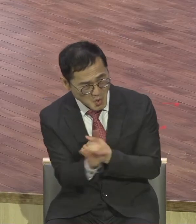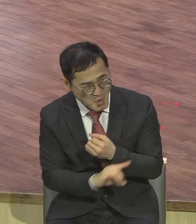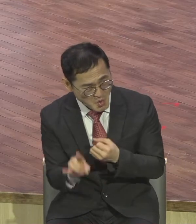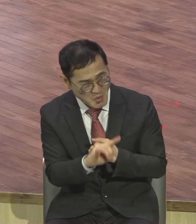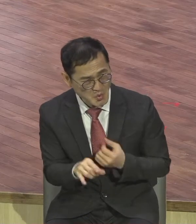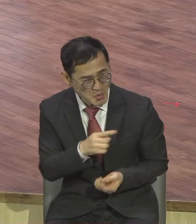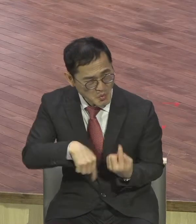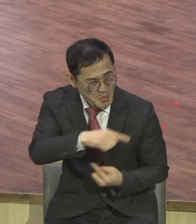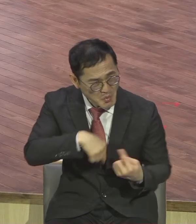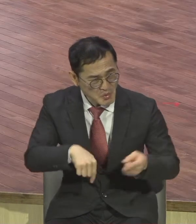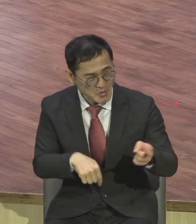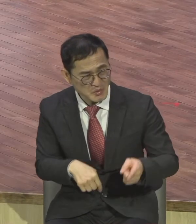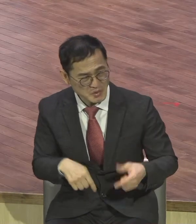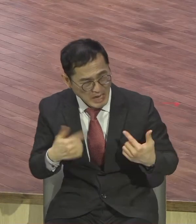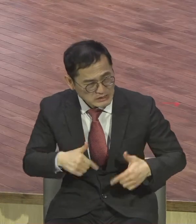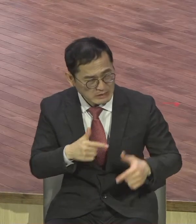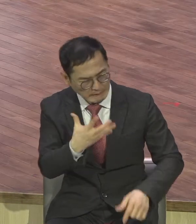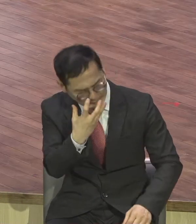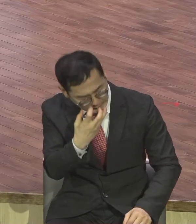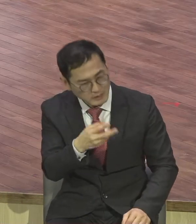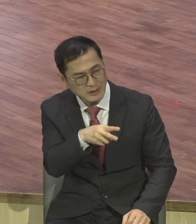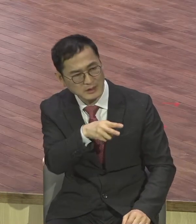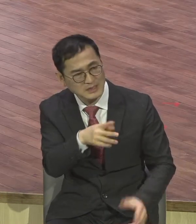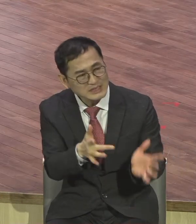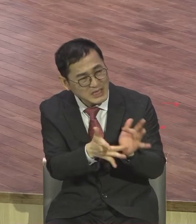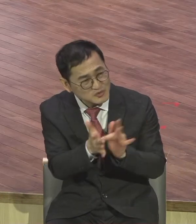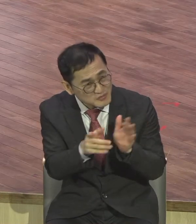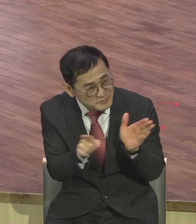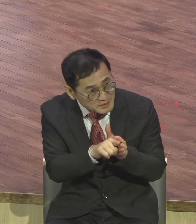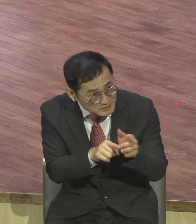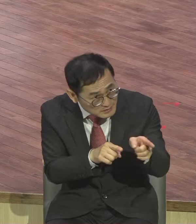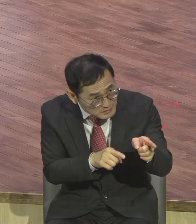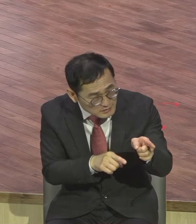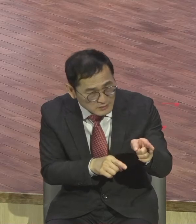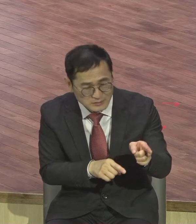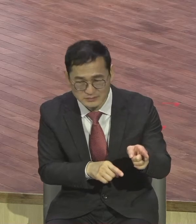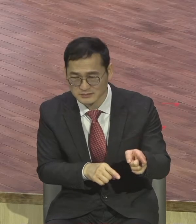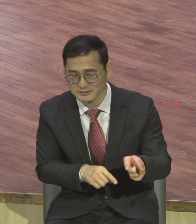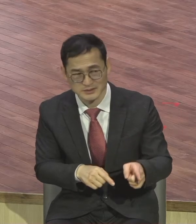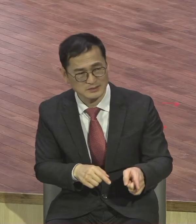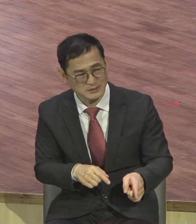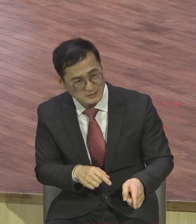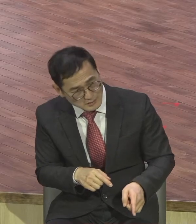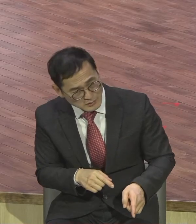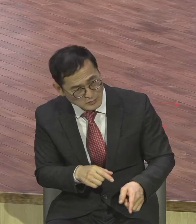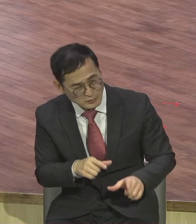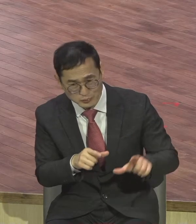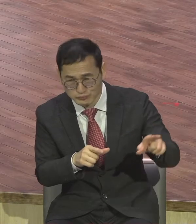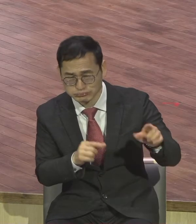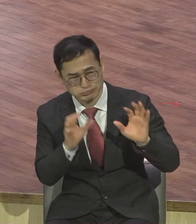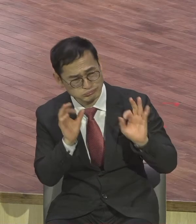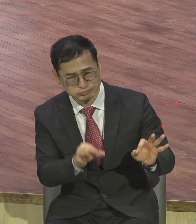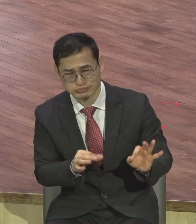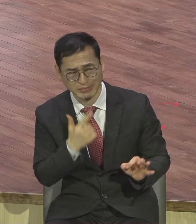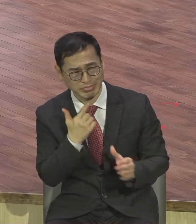맨날 빌빌하고 예수 믿을 마음 생기겠어요 니나 믿으라 니나